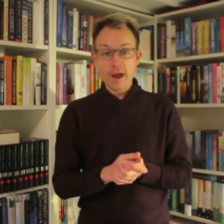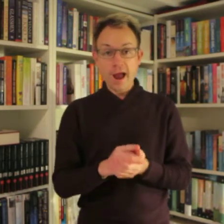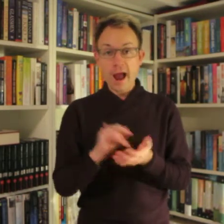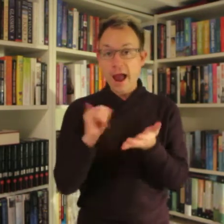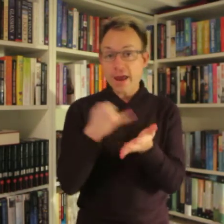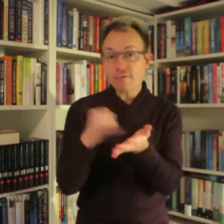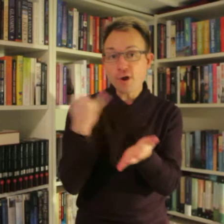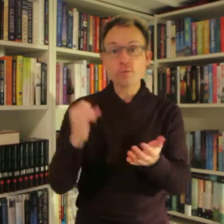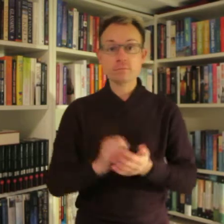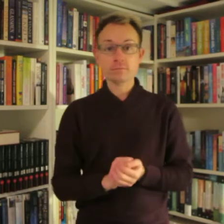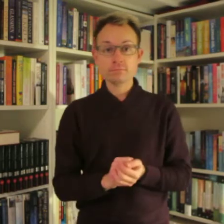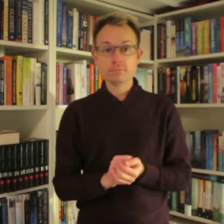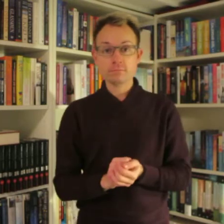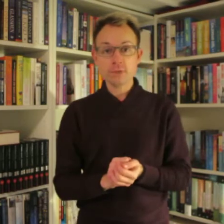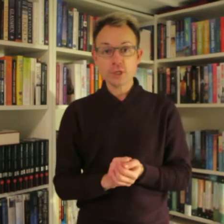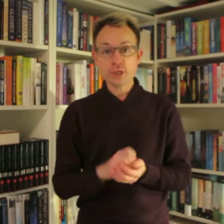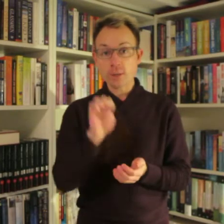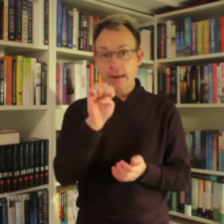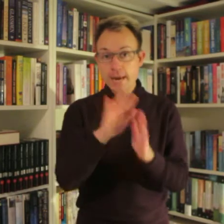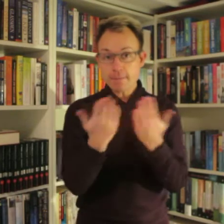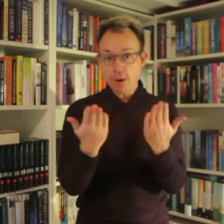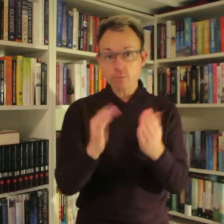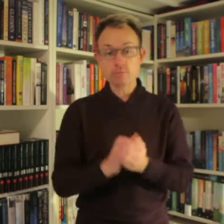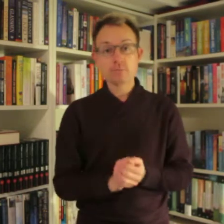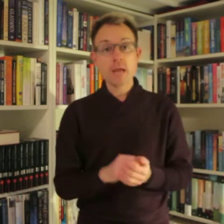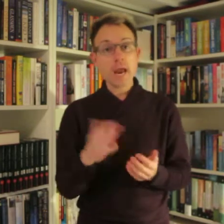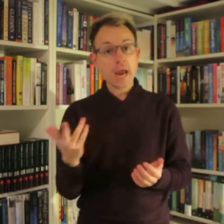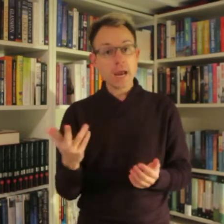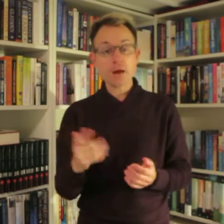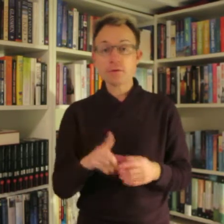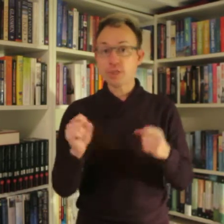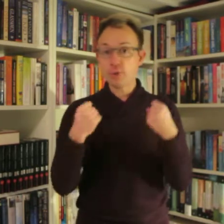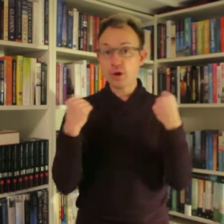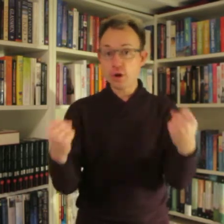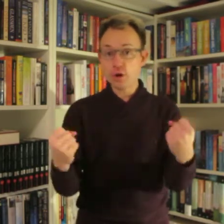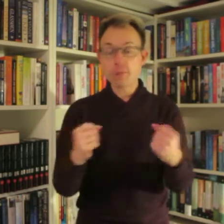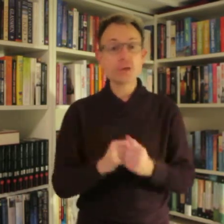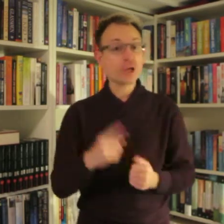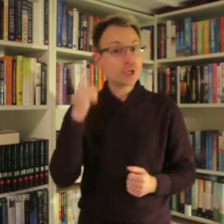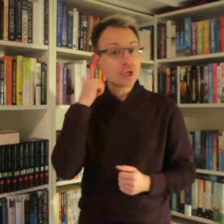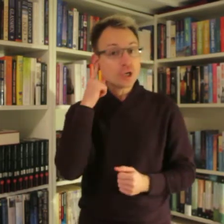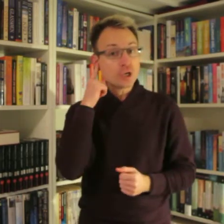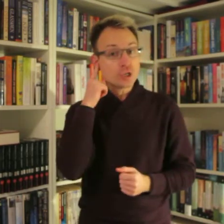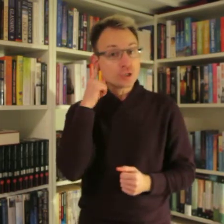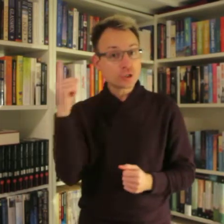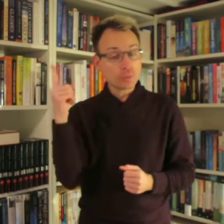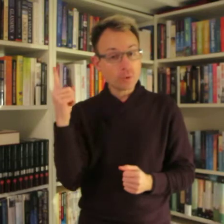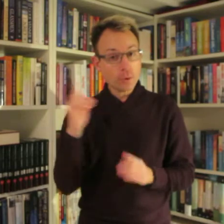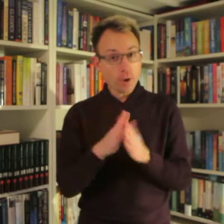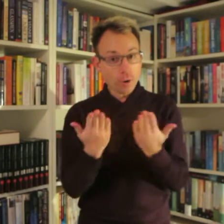iPhone, som e-bog, eller når I vil køre, som nybog,